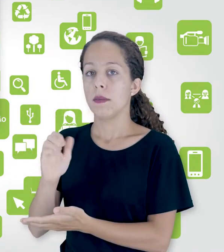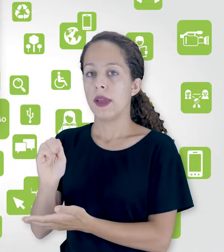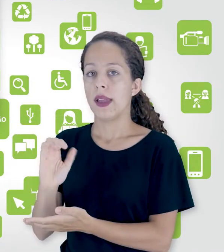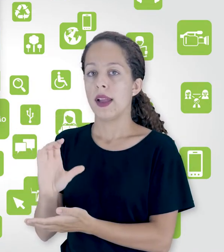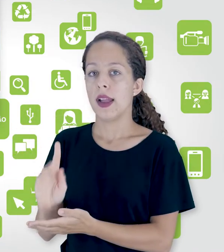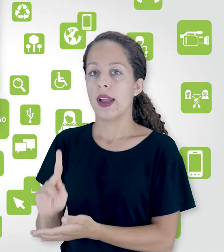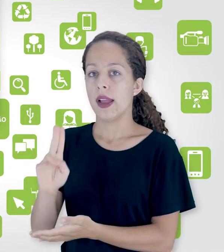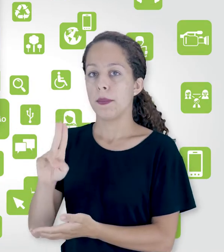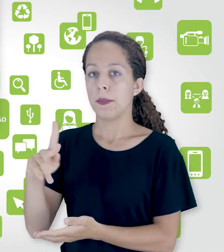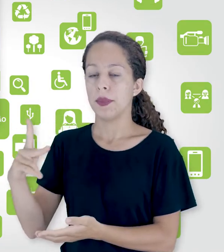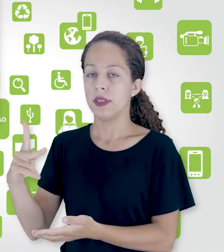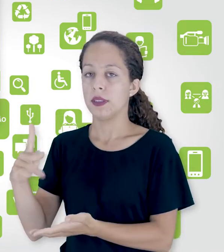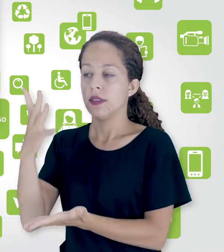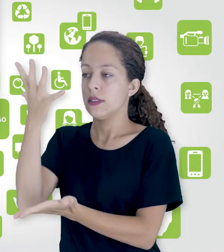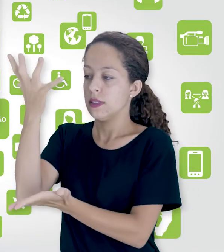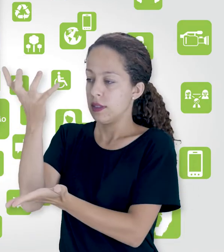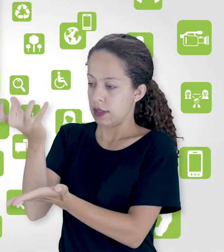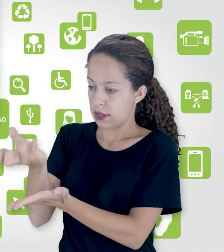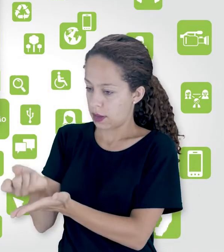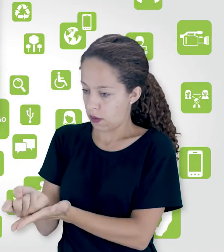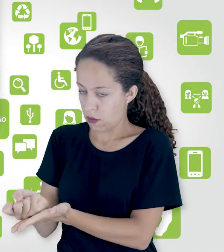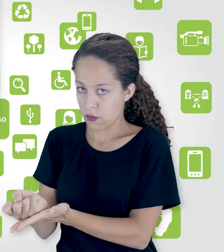Onde é que está aqui? Vamos lá, embaixo. Backup.